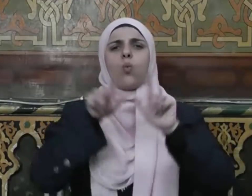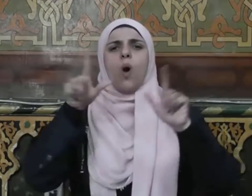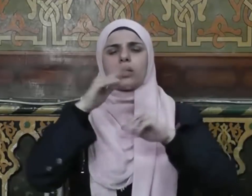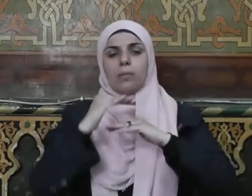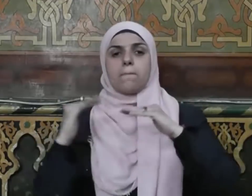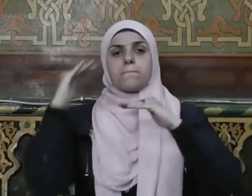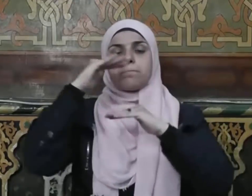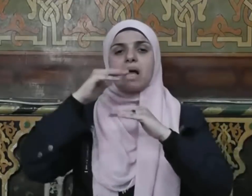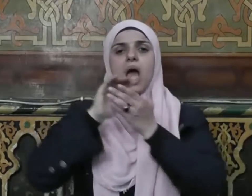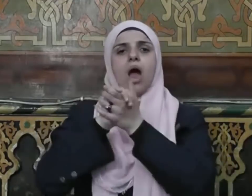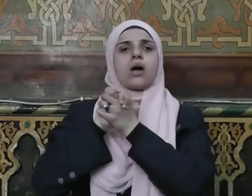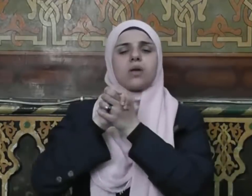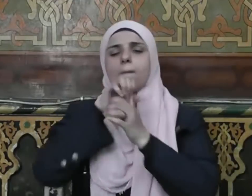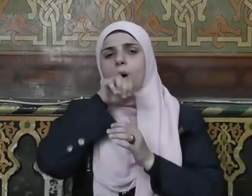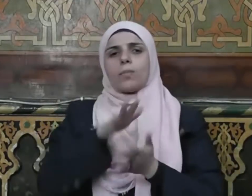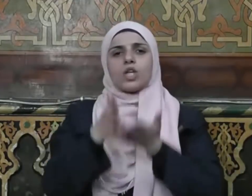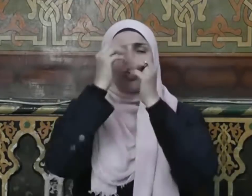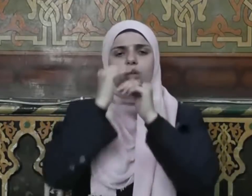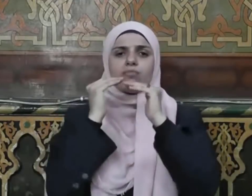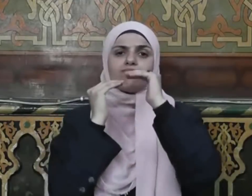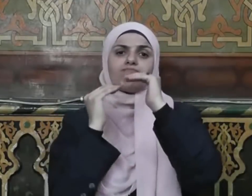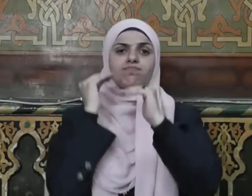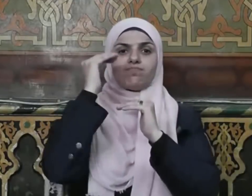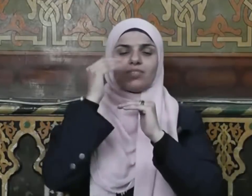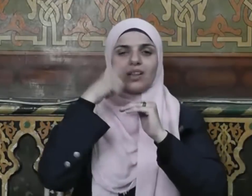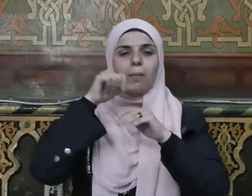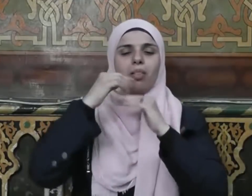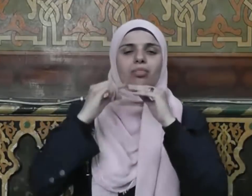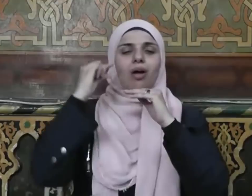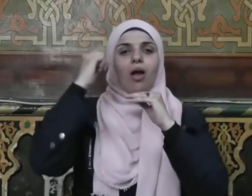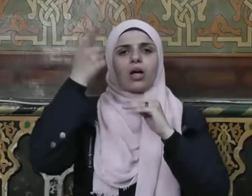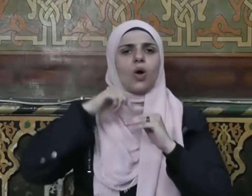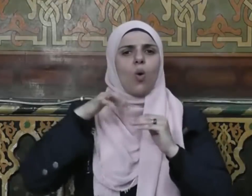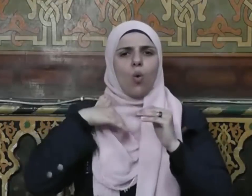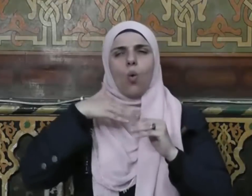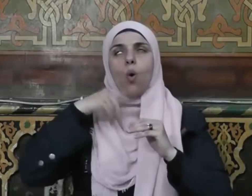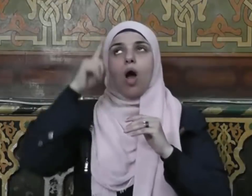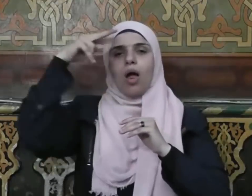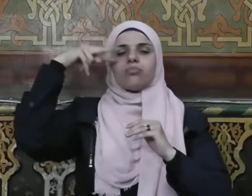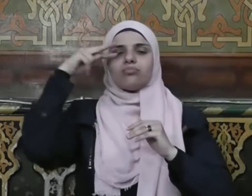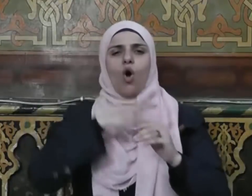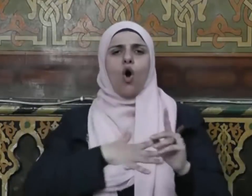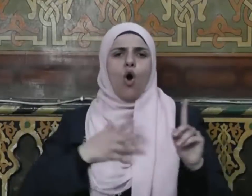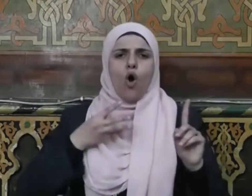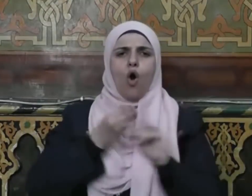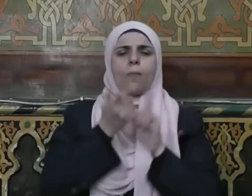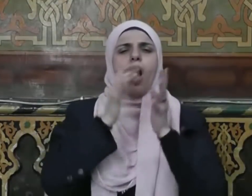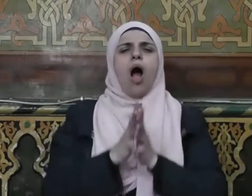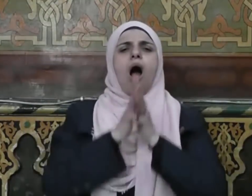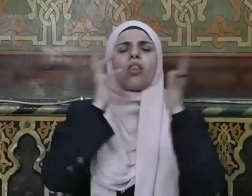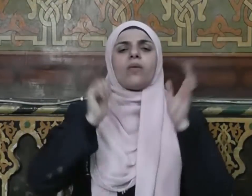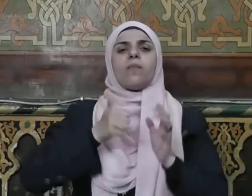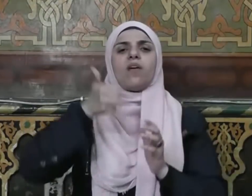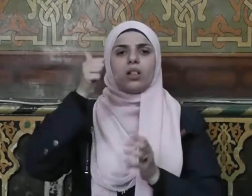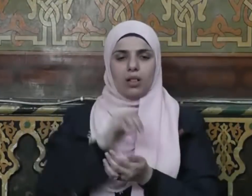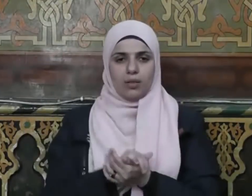مكانة أصحاب النبي صلى الله عليه وسلم وعلو ومنزلتهم وعظيم فضلهم